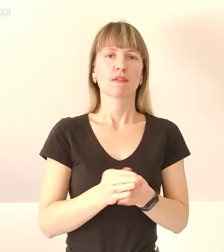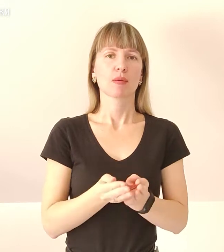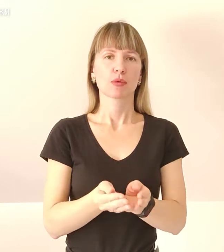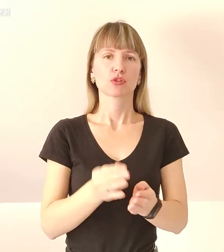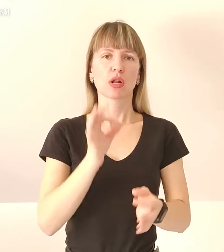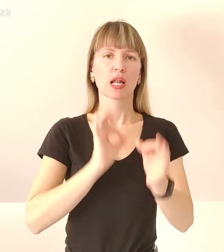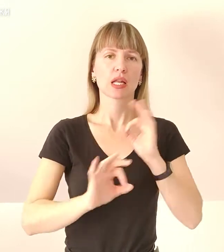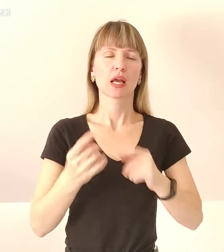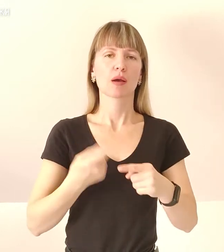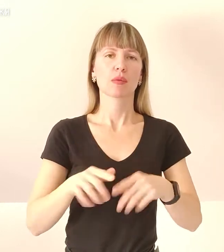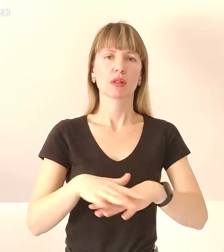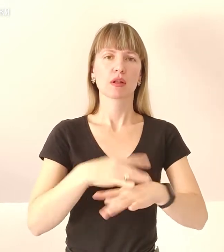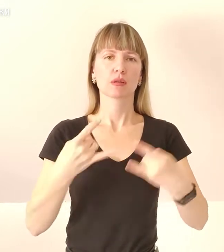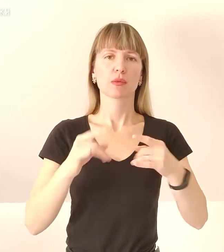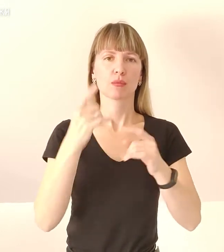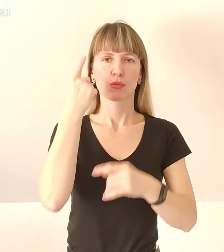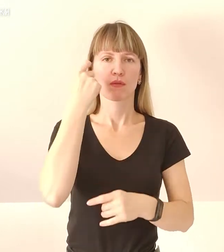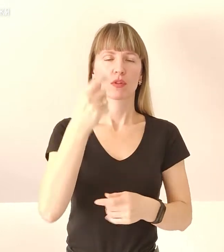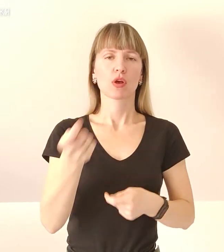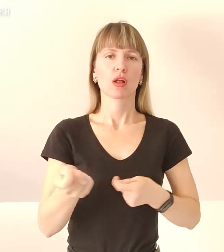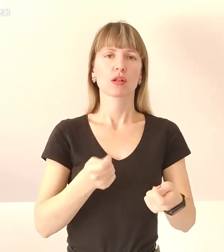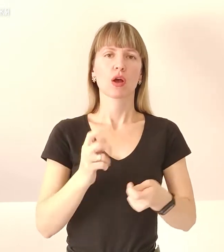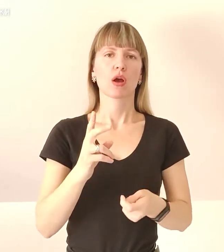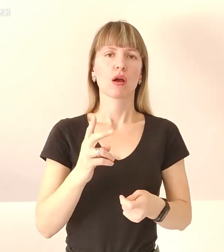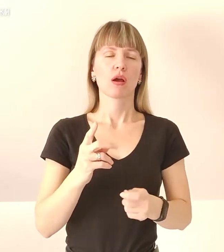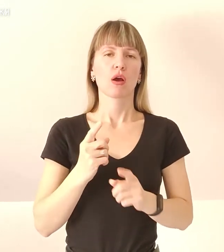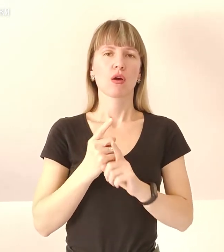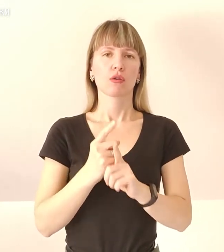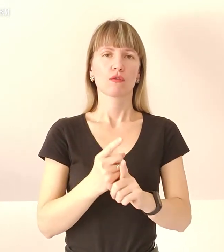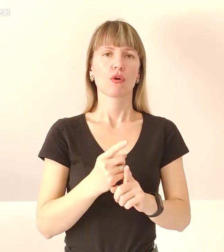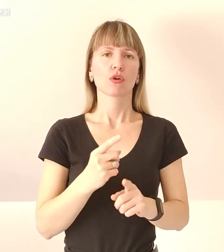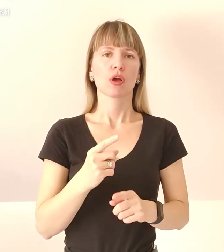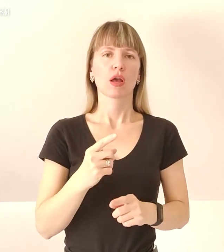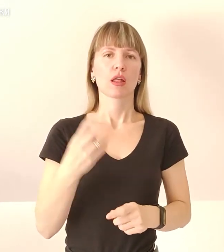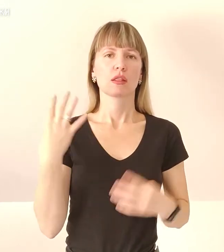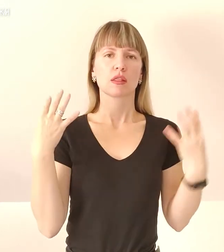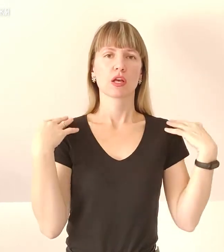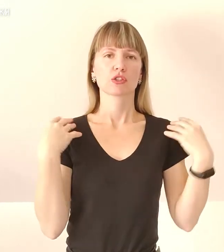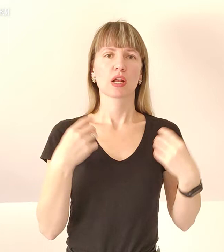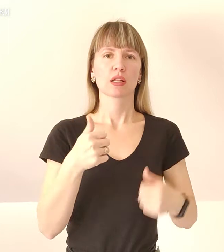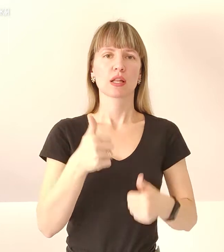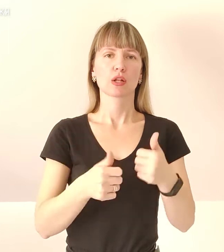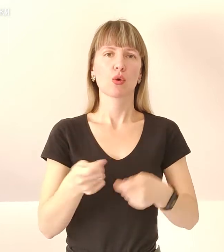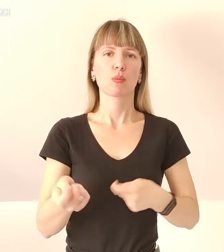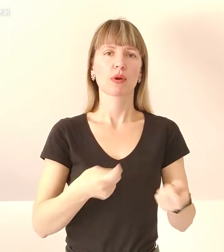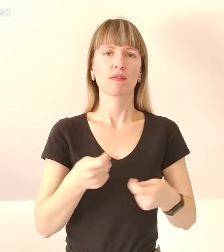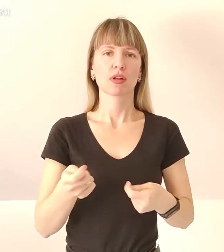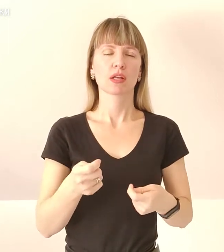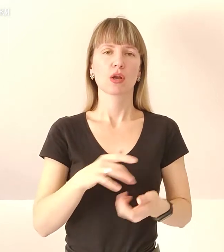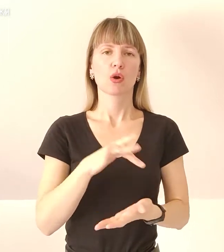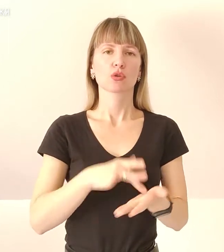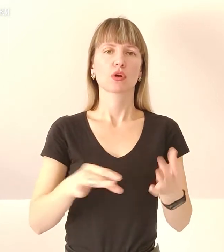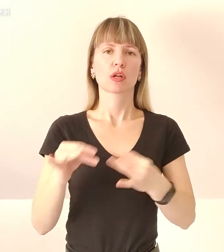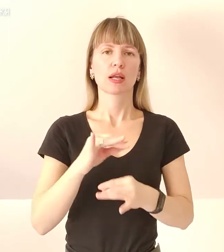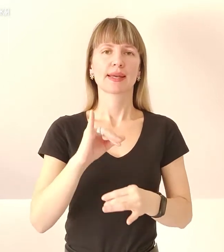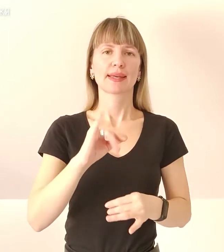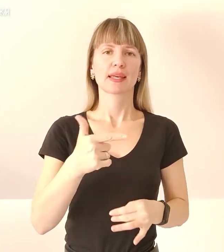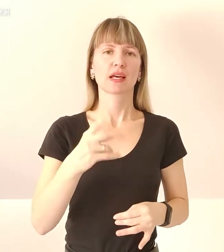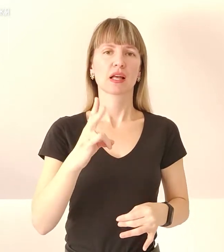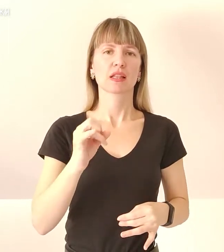Про це суспільному повідомив координатор конвою, начальник тендерного управління Маріупольської міської ради Андрій Ігнатов. Це